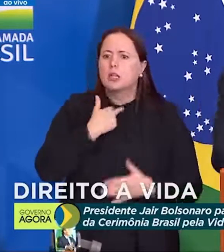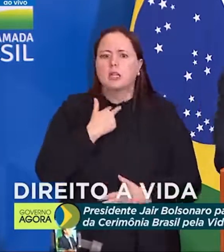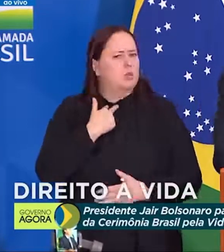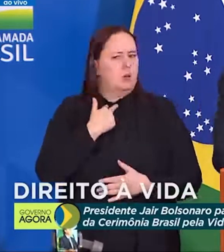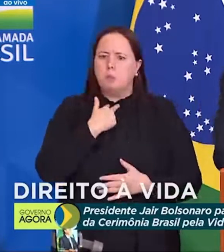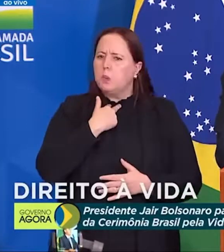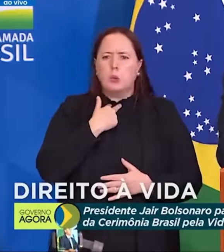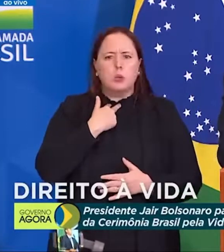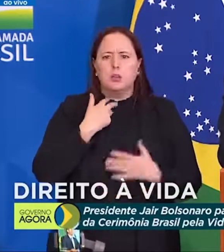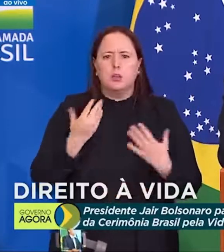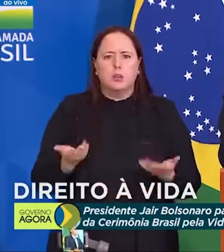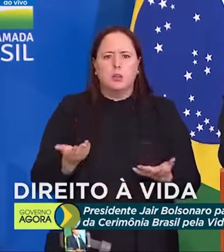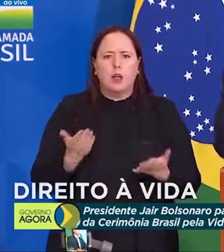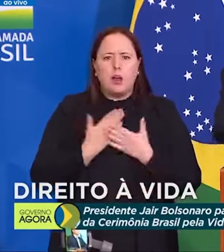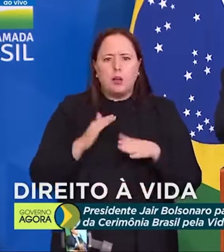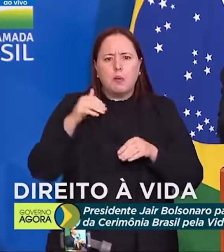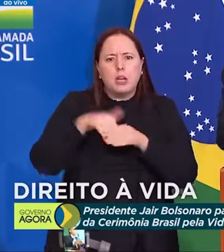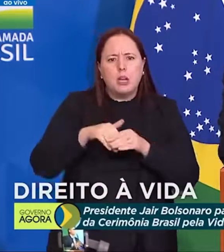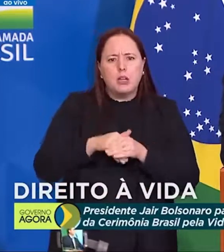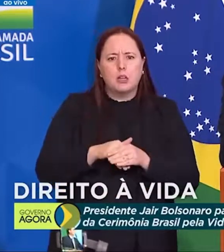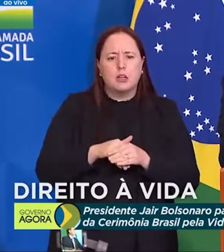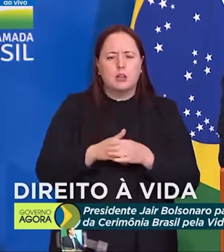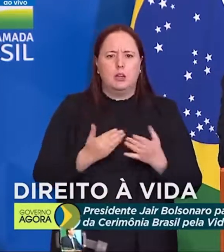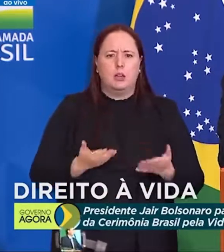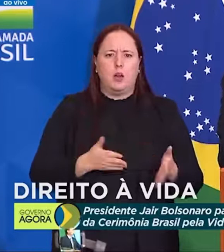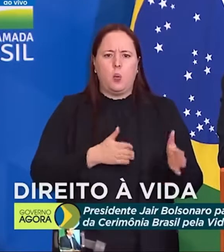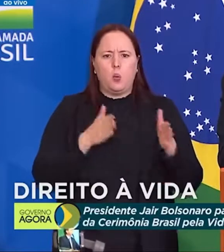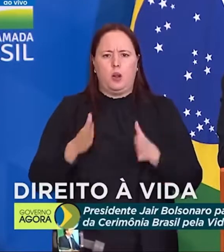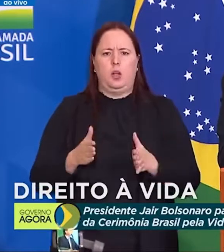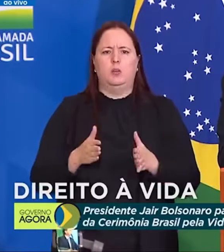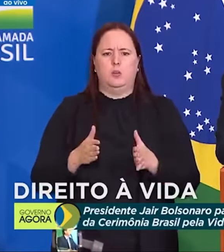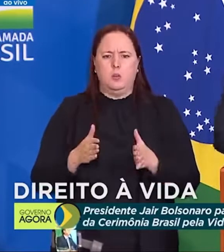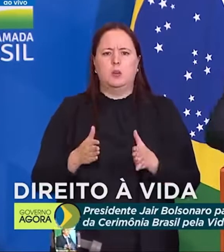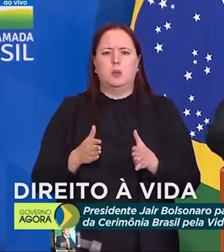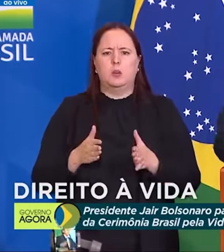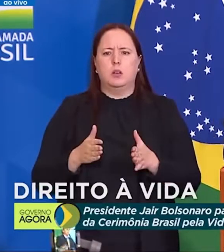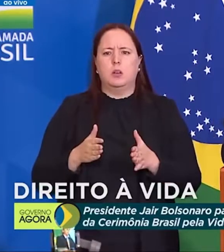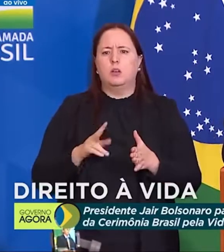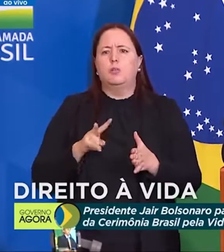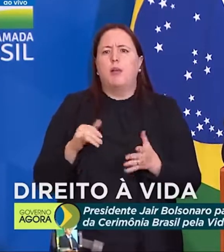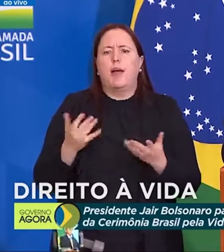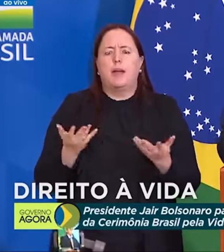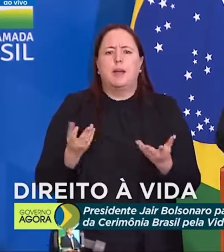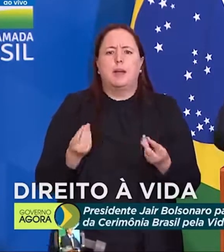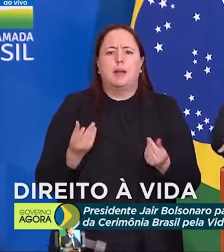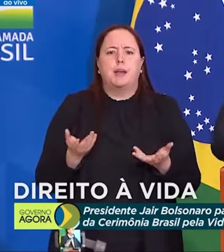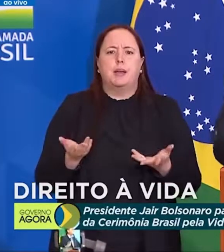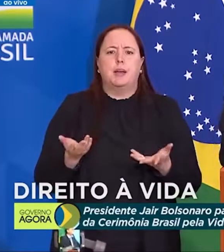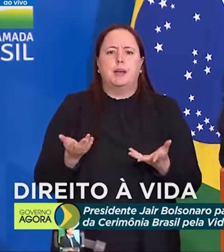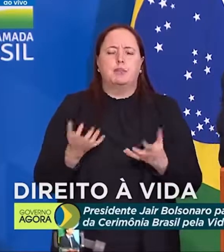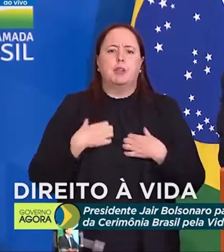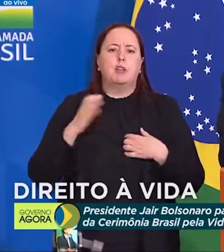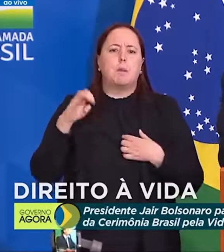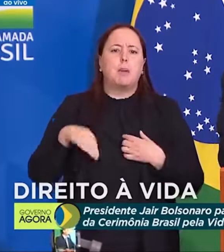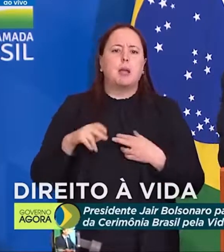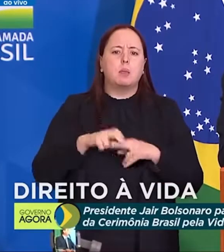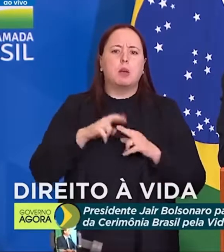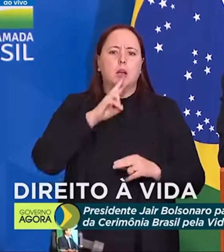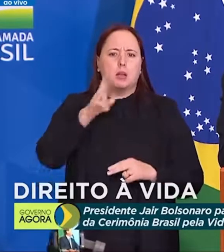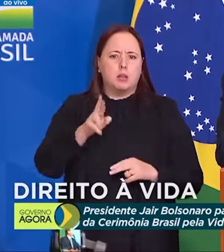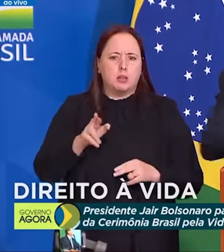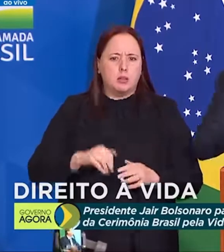podemos terminar umas eleições onde um lado não vai se satisfazer com o resultado.